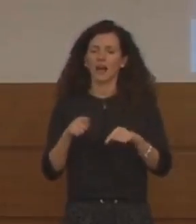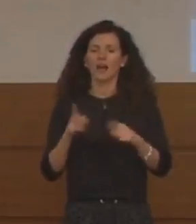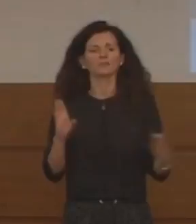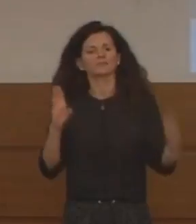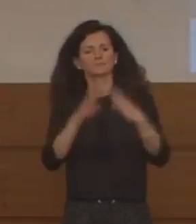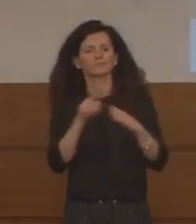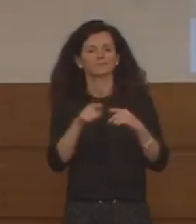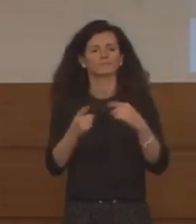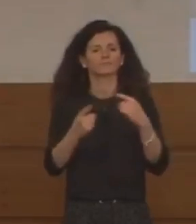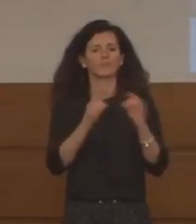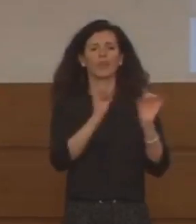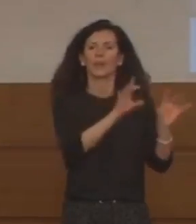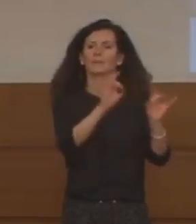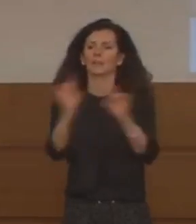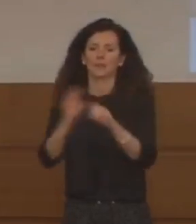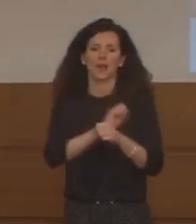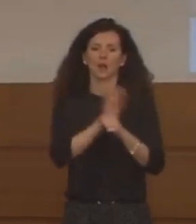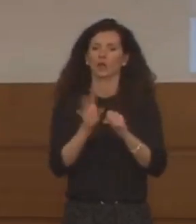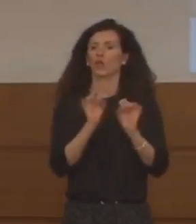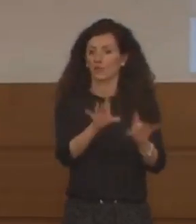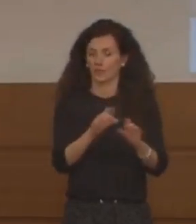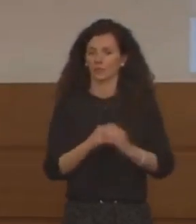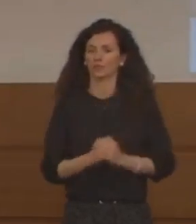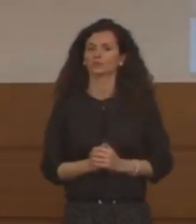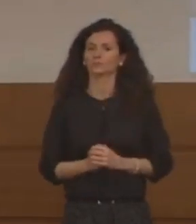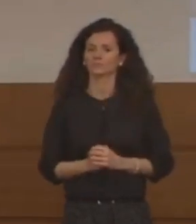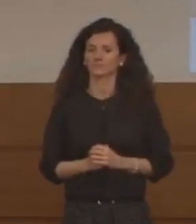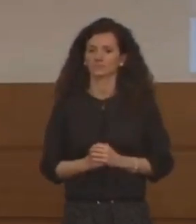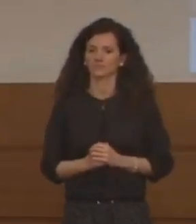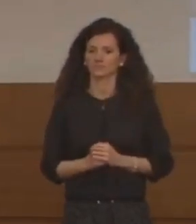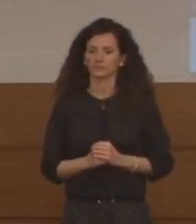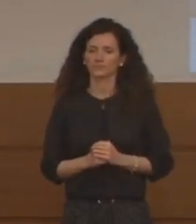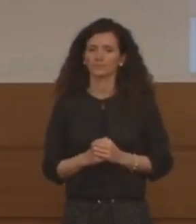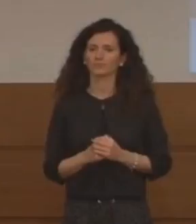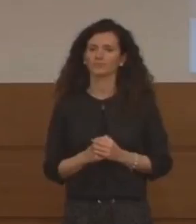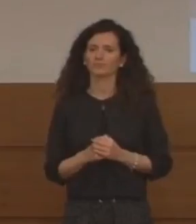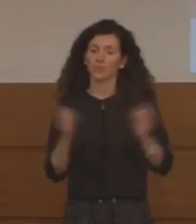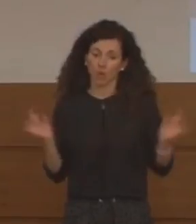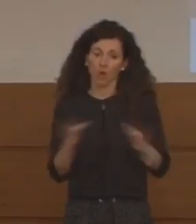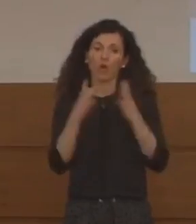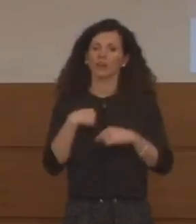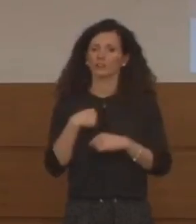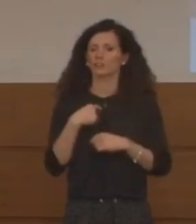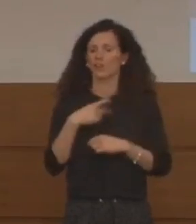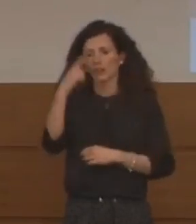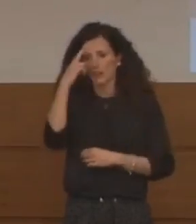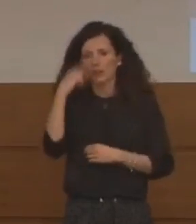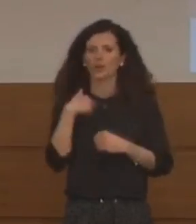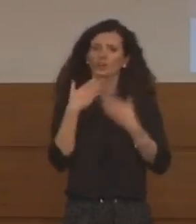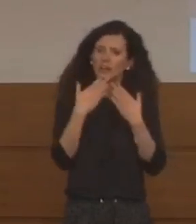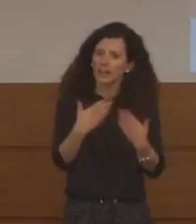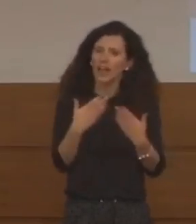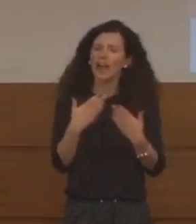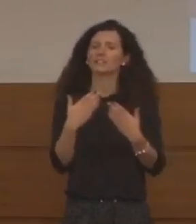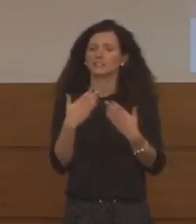dell'epidemia di coronavirus. Voglio anche ricordare e ringraziare i numerosi Paesi